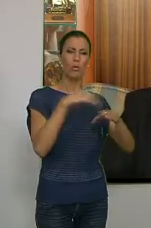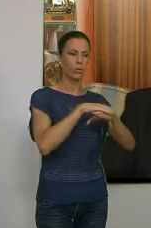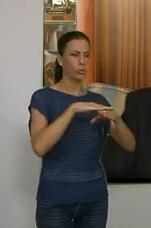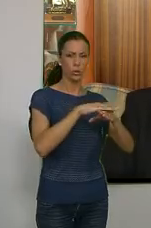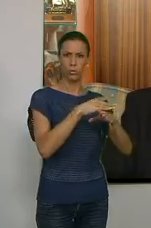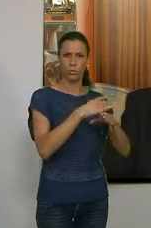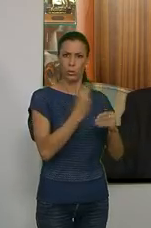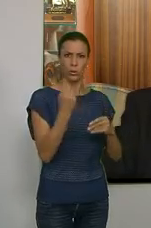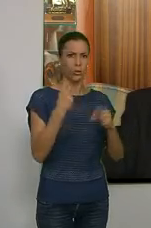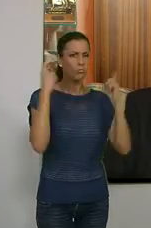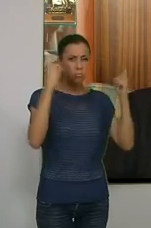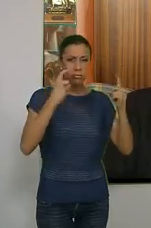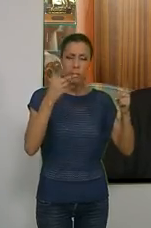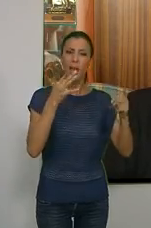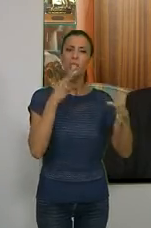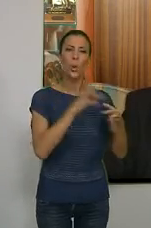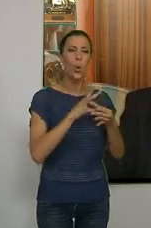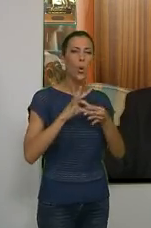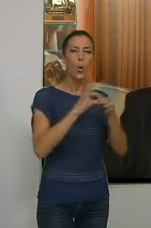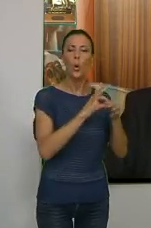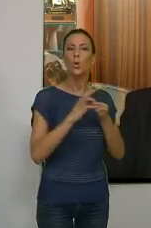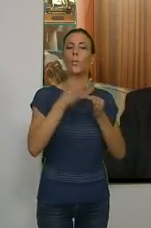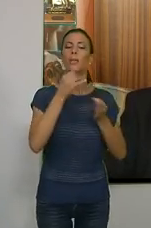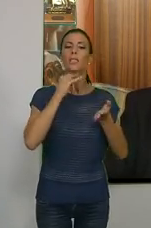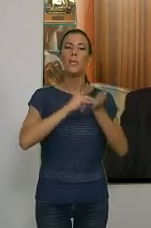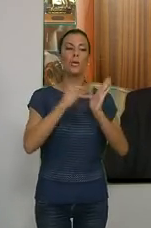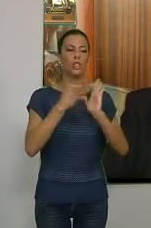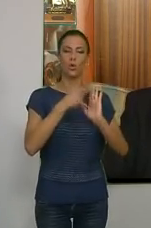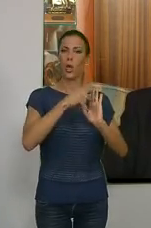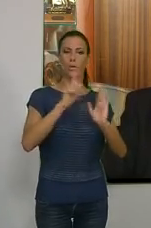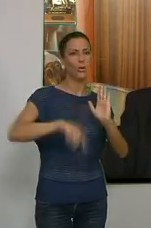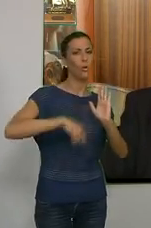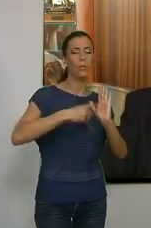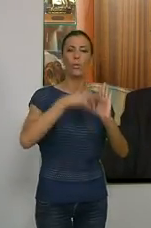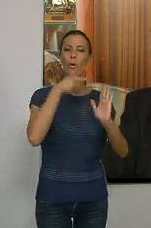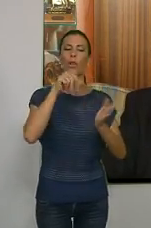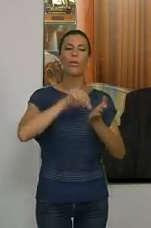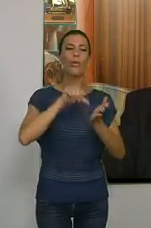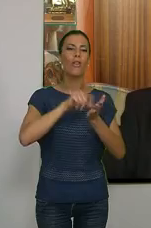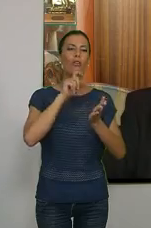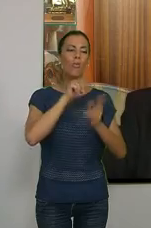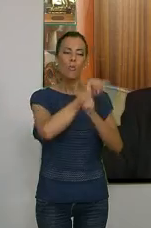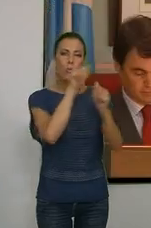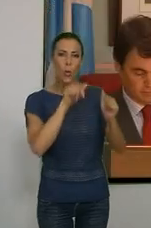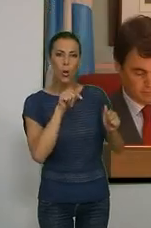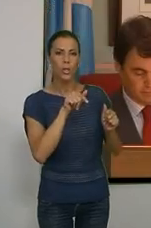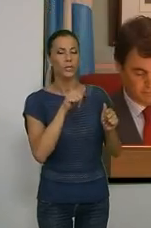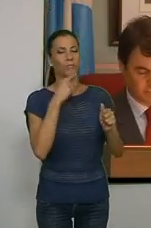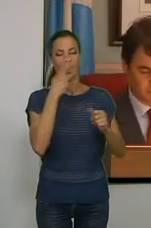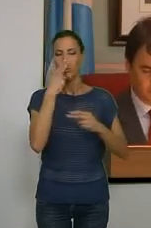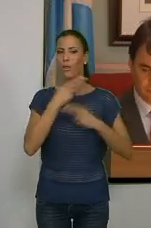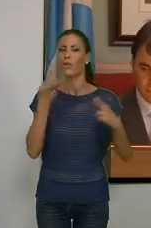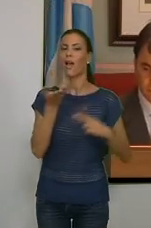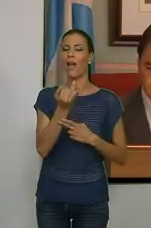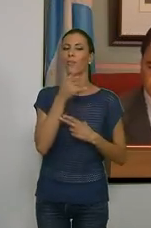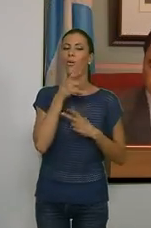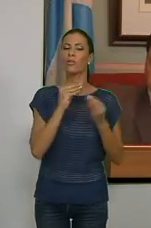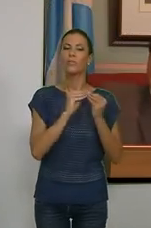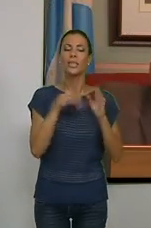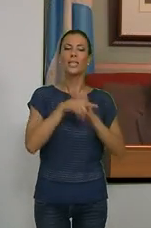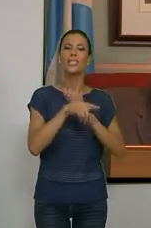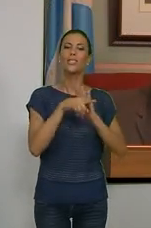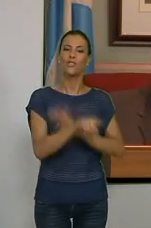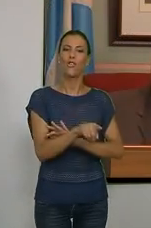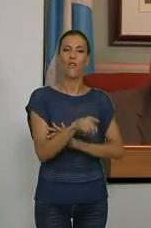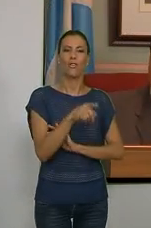trabajo unido y cohesionado con un proyecto definido de ciudad que ha quedado demostrado con la gestión realizada